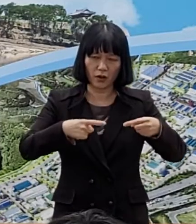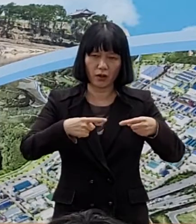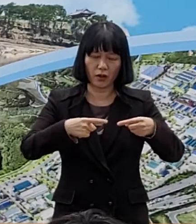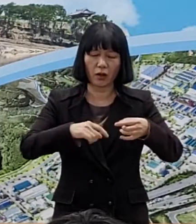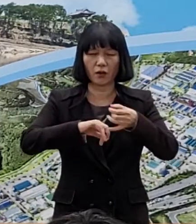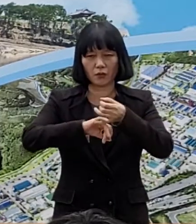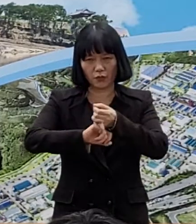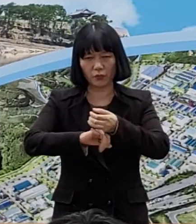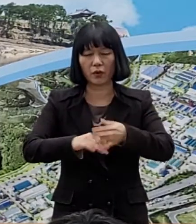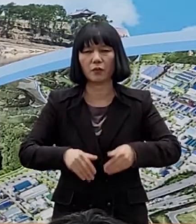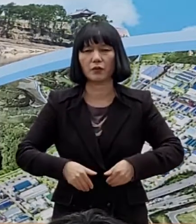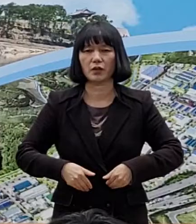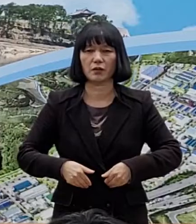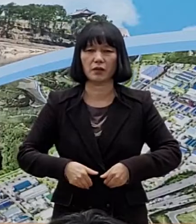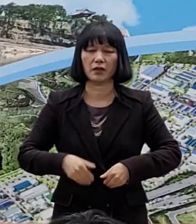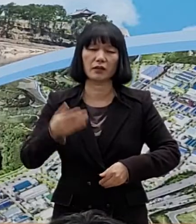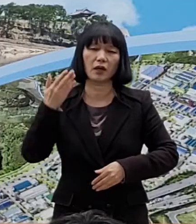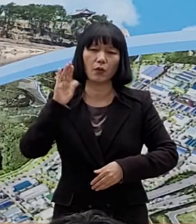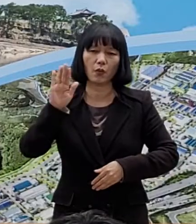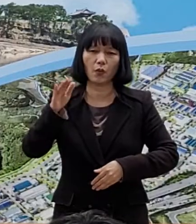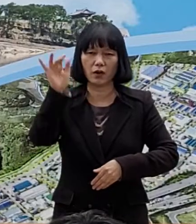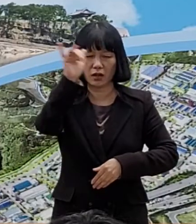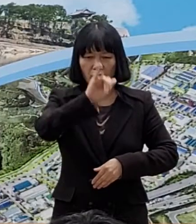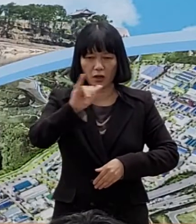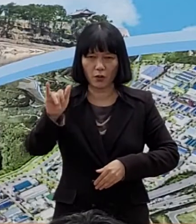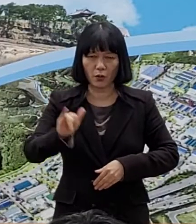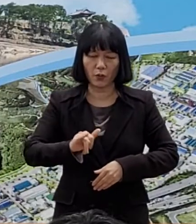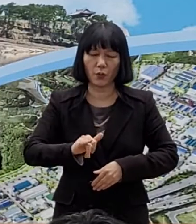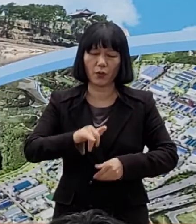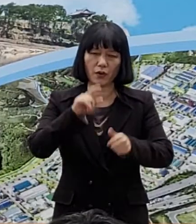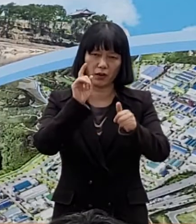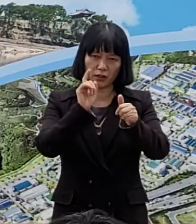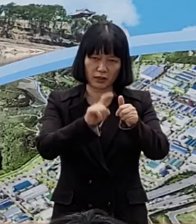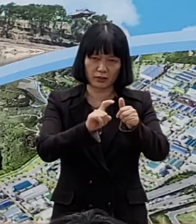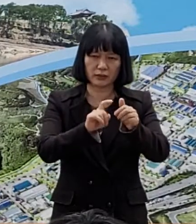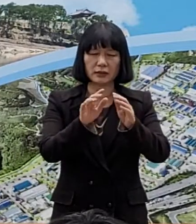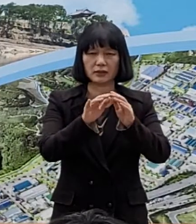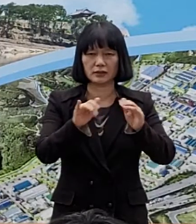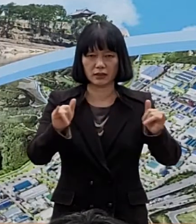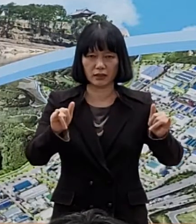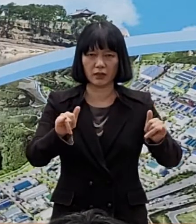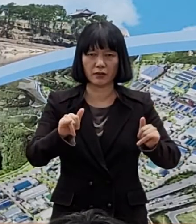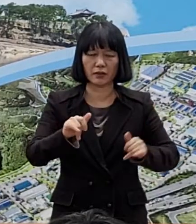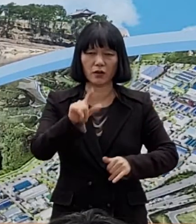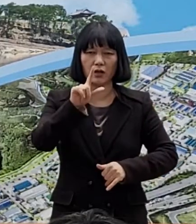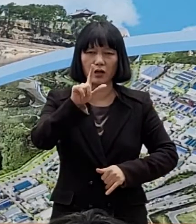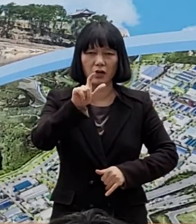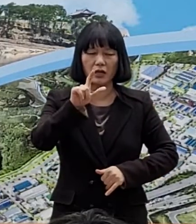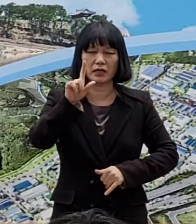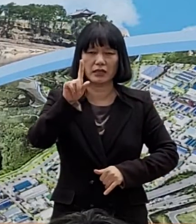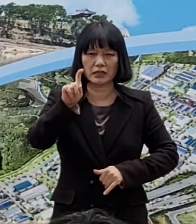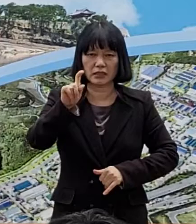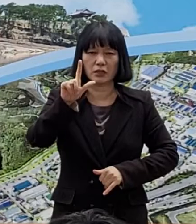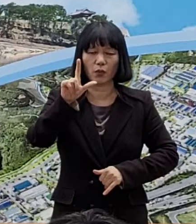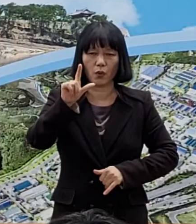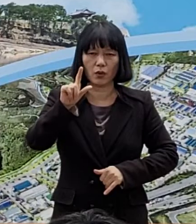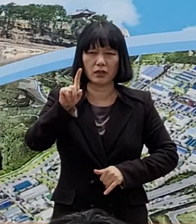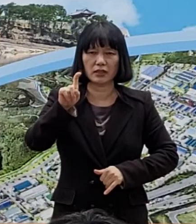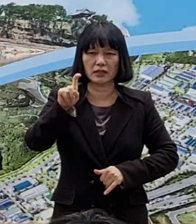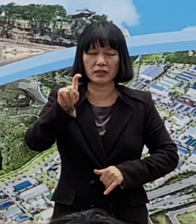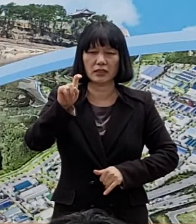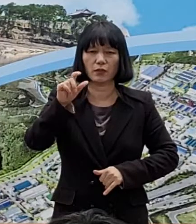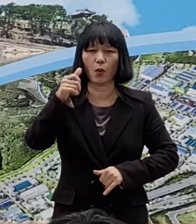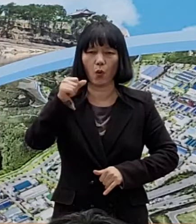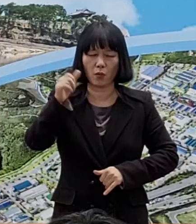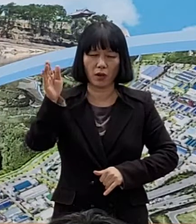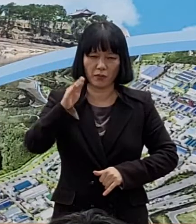필요합니다. 최근 전국 1평균 신규 확진자가 15만 명대에 달하며